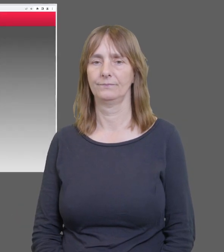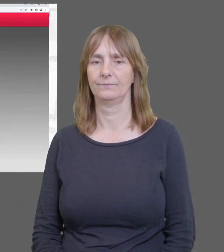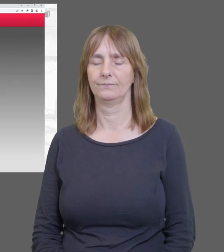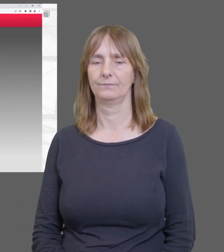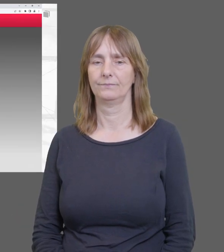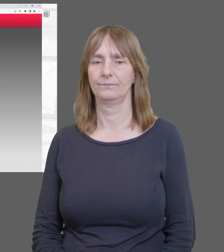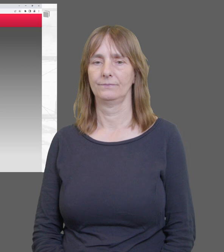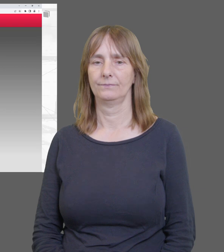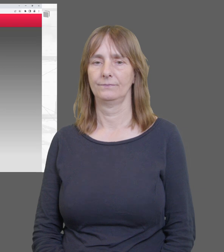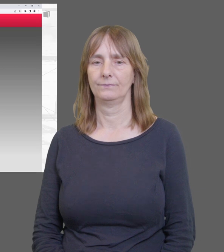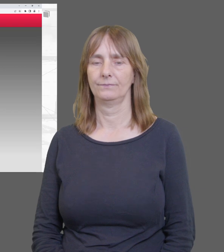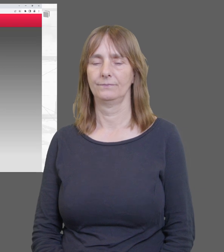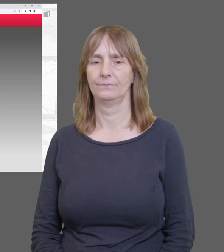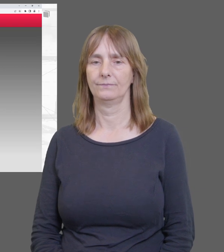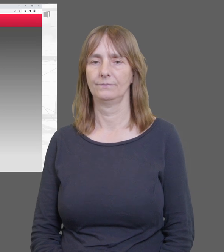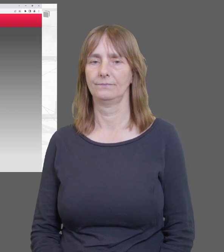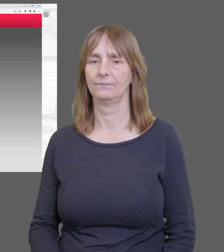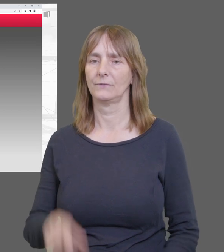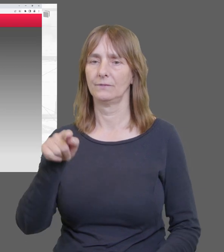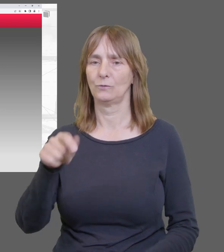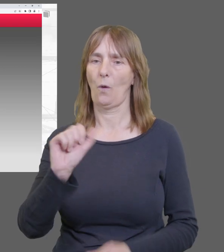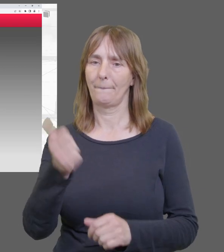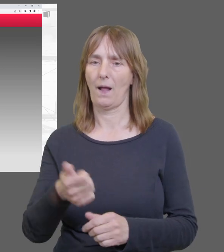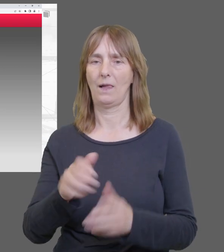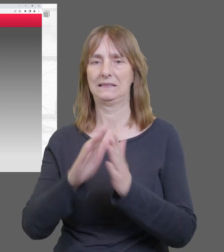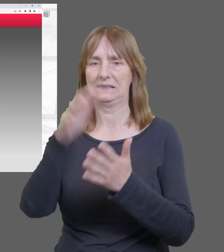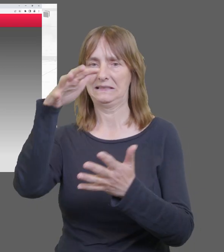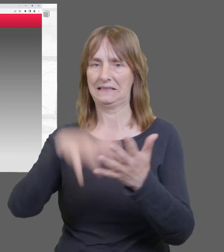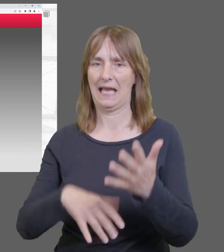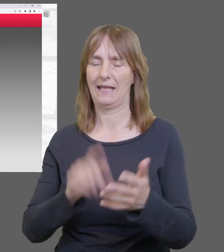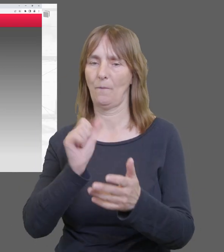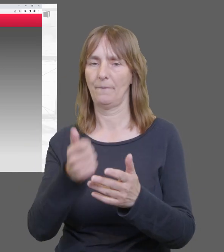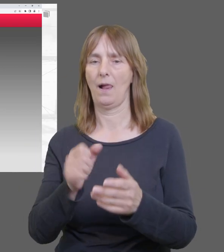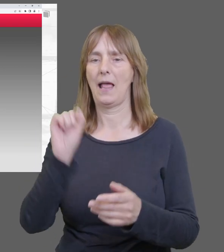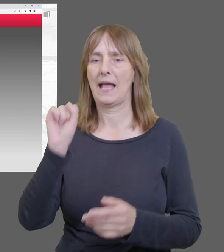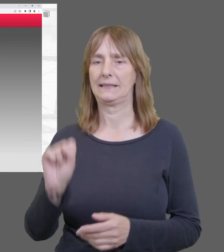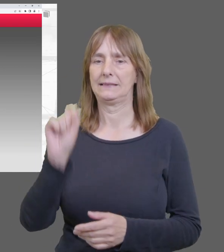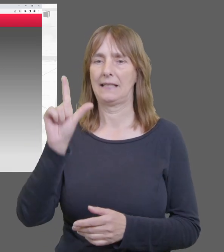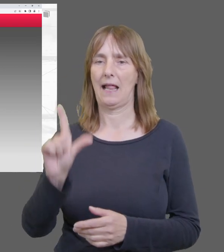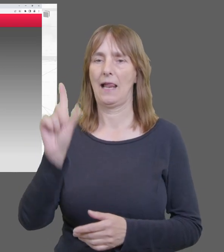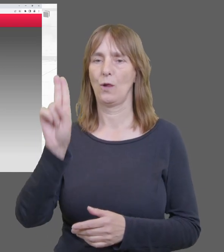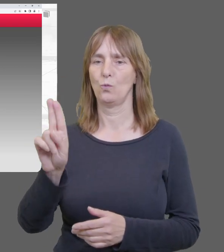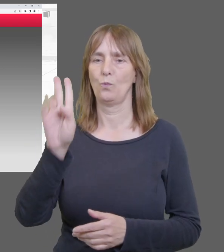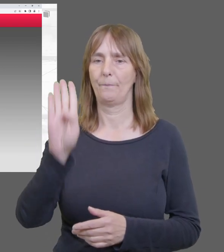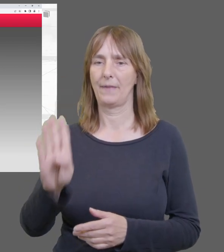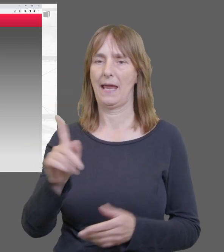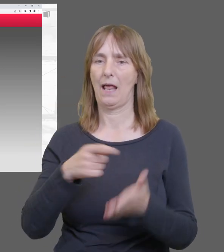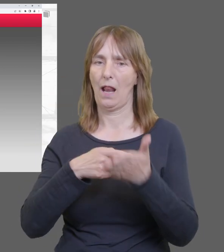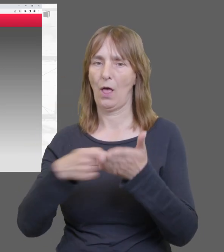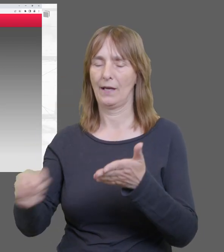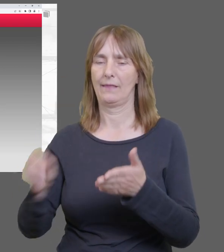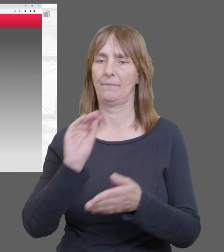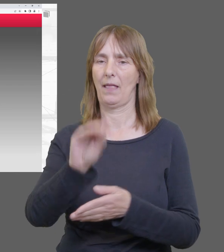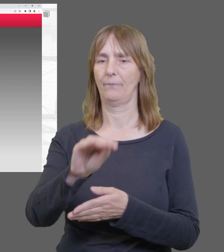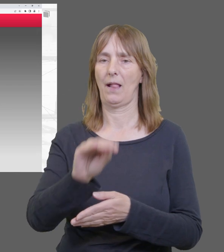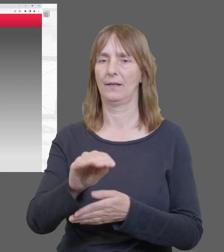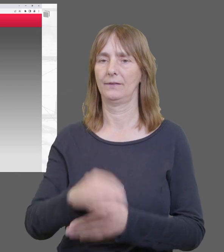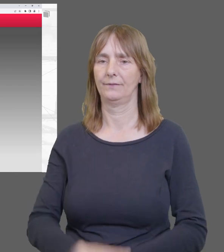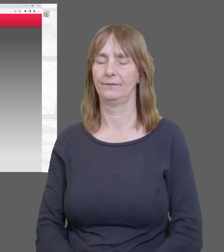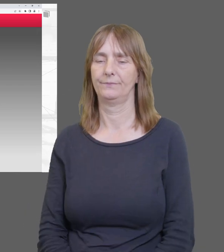Achtung! Auch wenn Sie auf der Homepage der Slup bereits eingeloggt sind, müssen Sie sich im Rechercheportal noch einmal mit